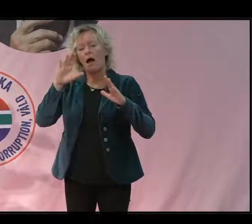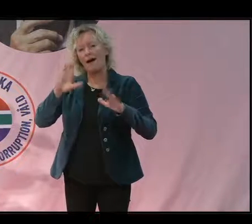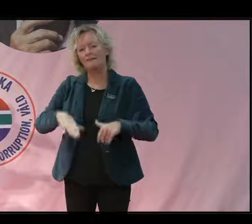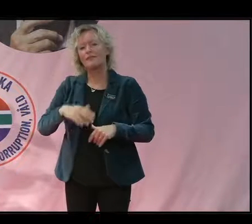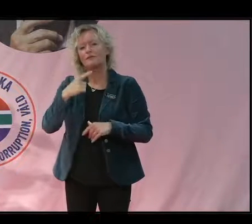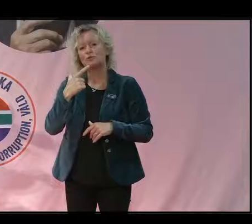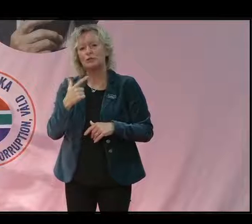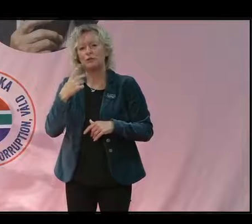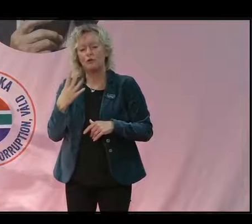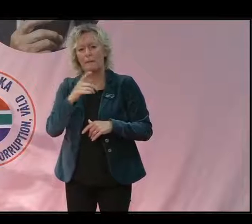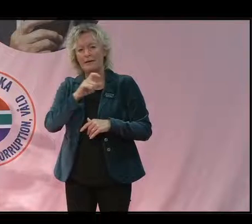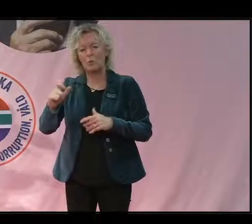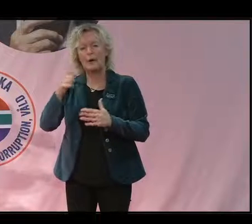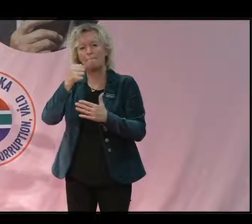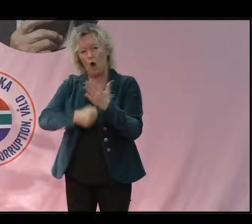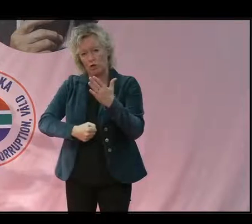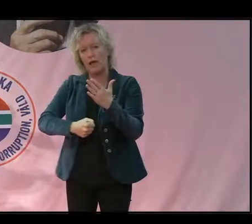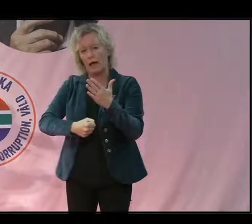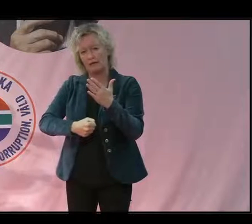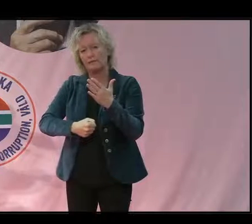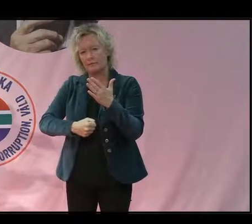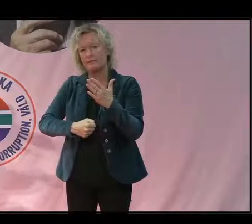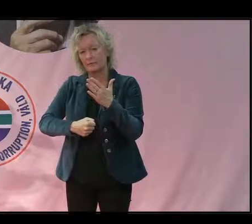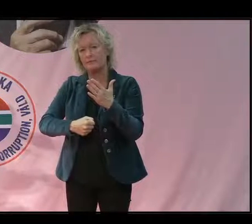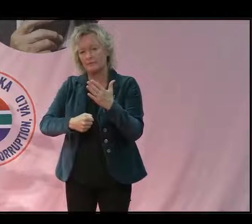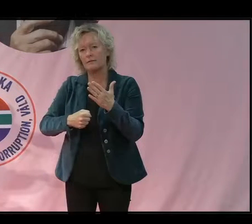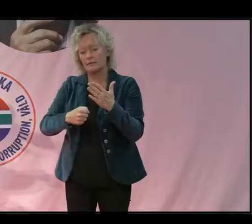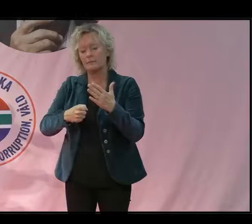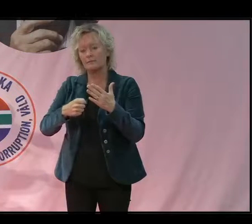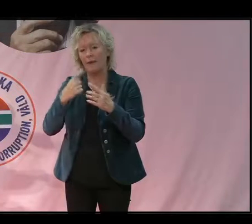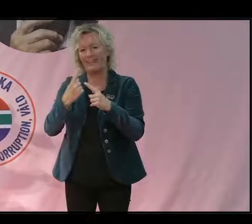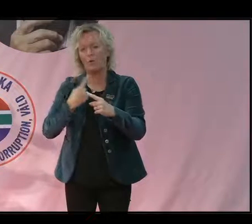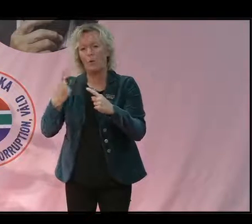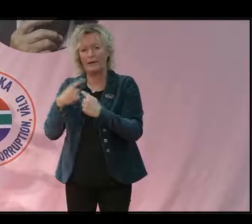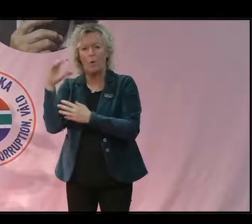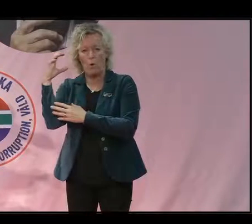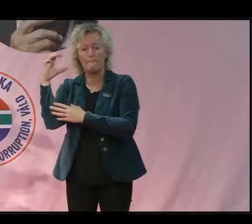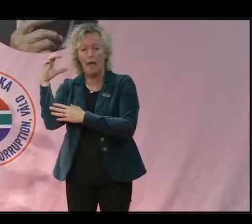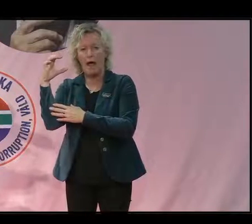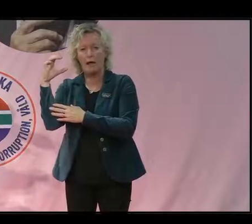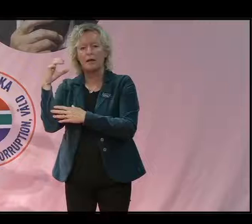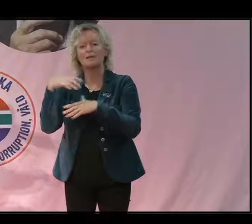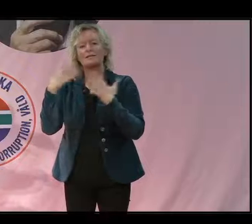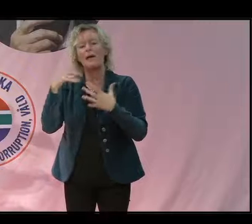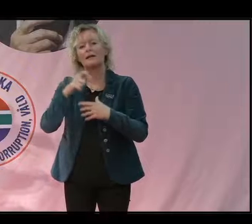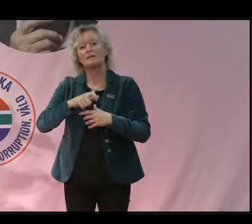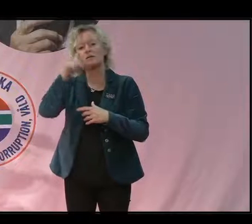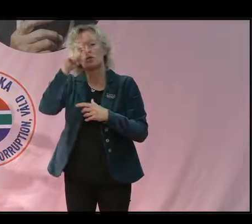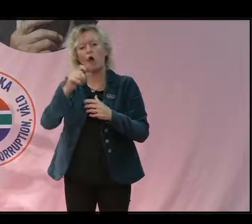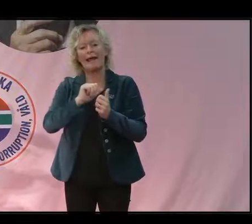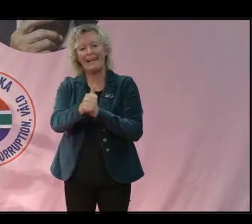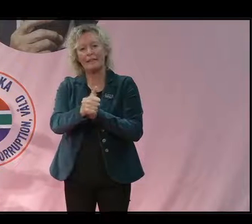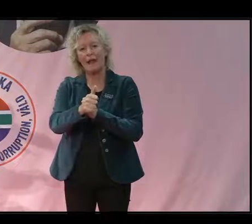74 personer under året i Colombia som är sociala ledare och